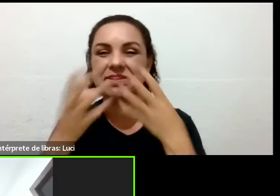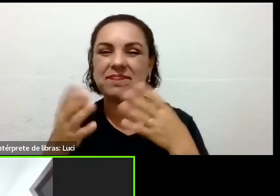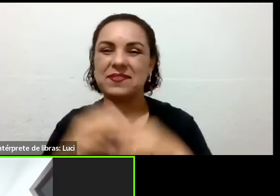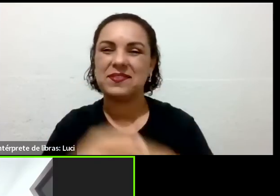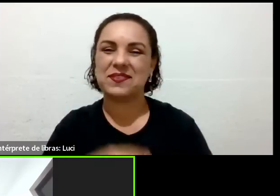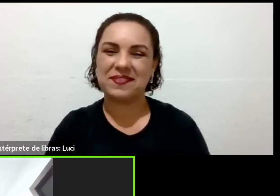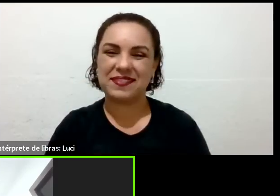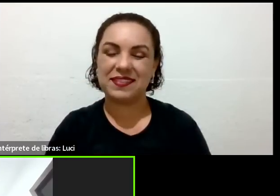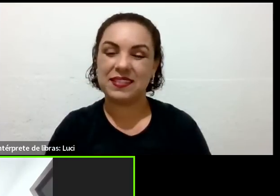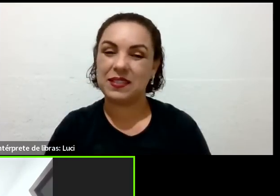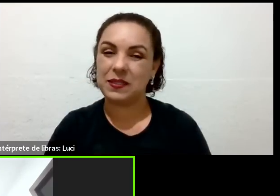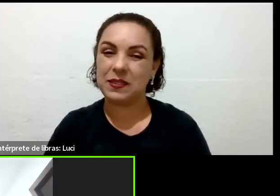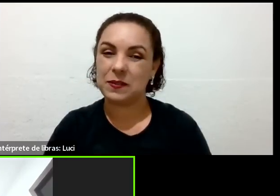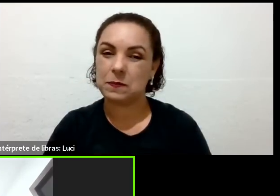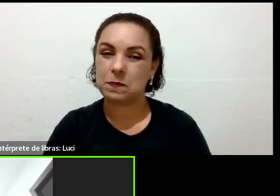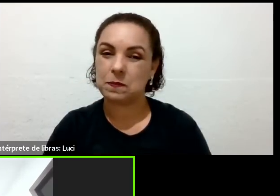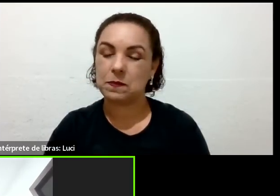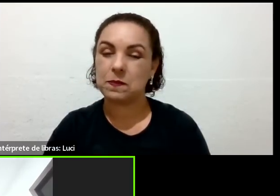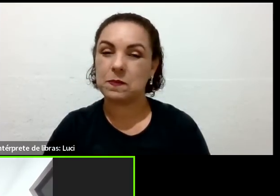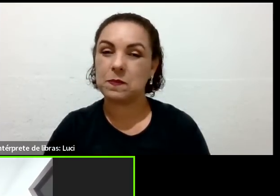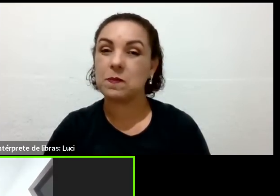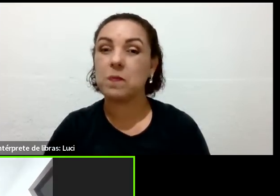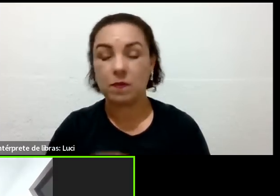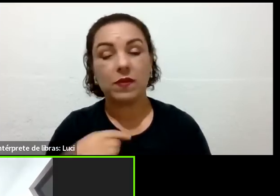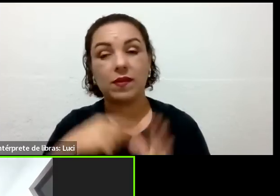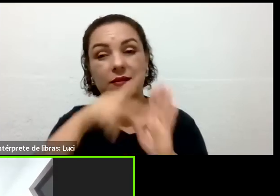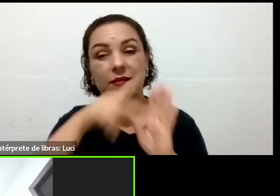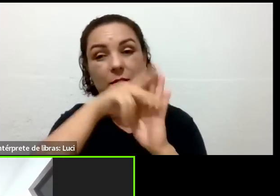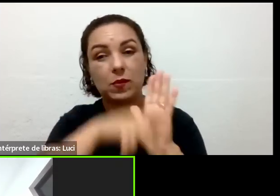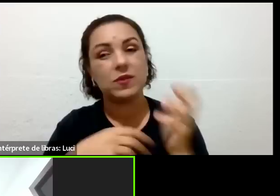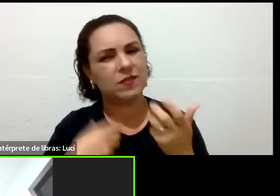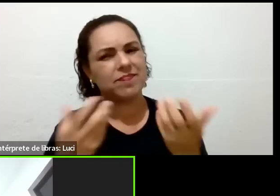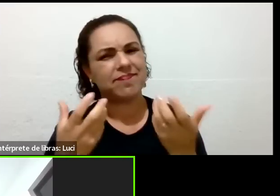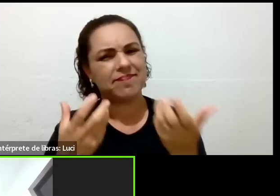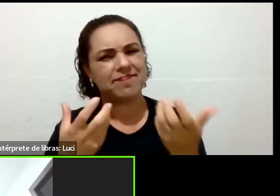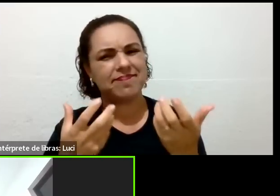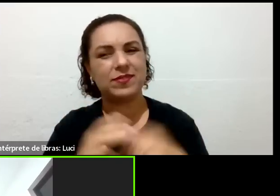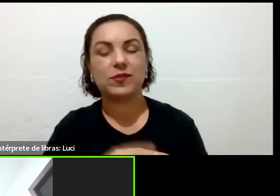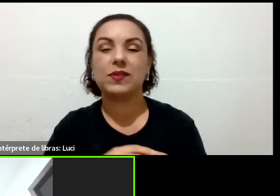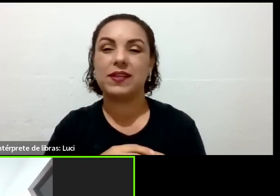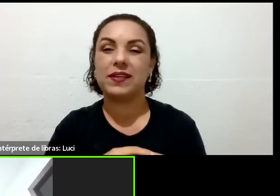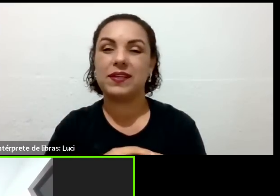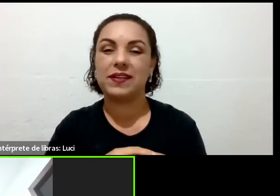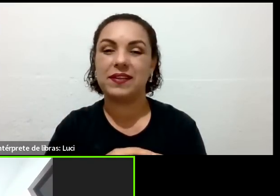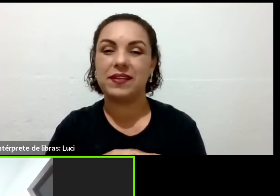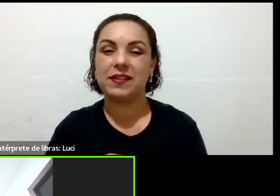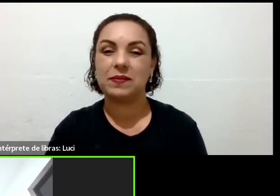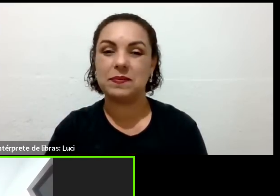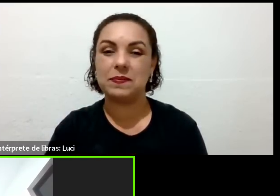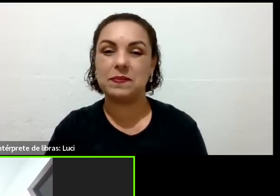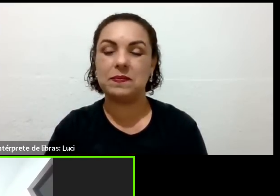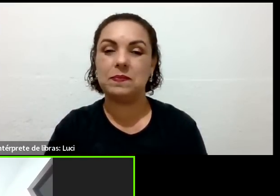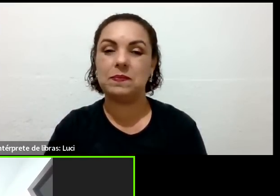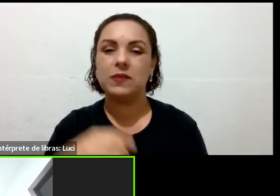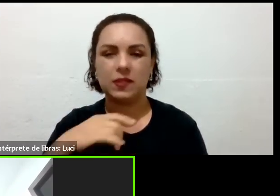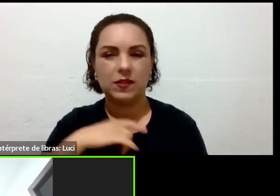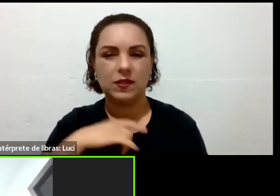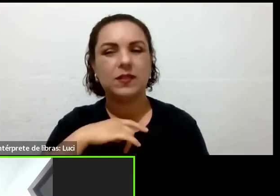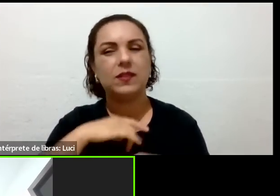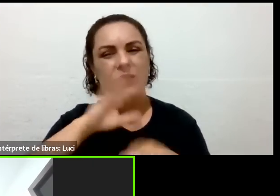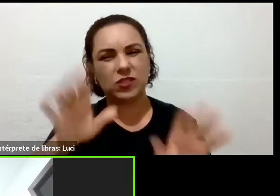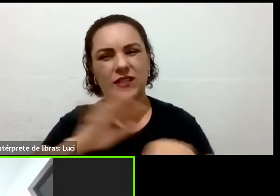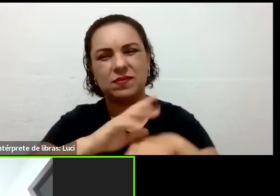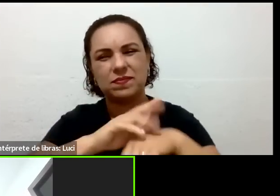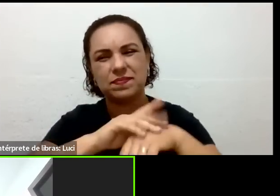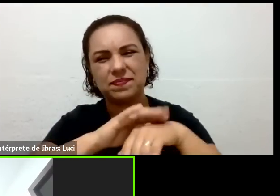Então, eu vou fazer, eu vou pegar esse projeto aí, eu vou entrar no projeto, né? Porque, na verdade, eu sofro com muitas coisas, né? Infelizmente.